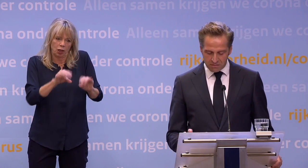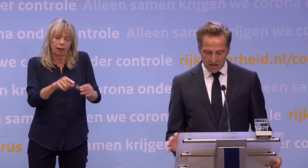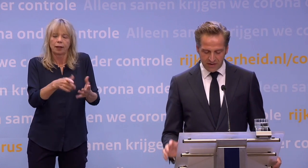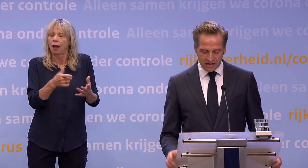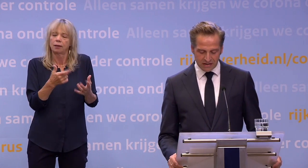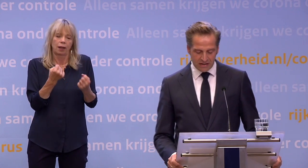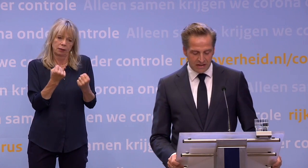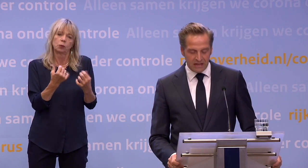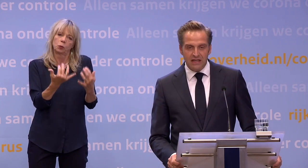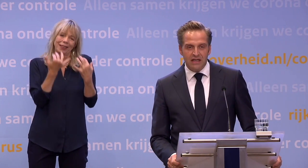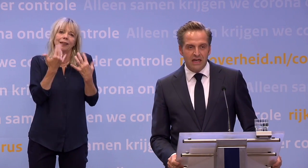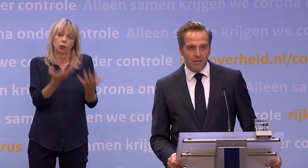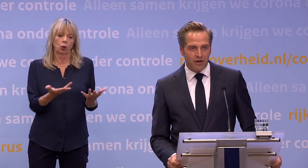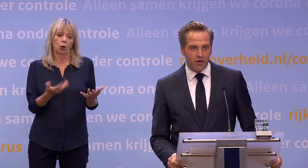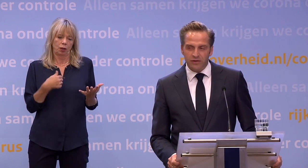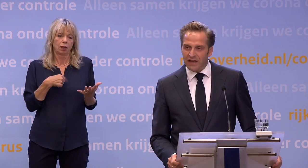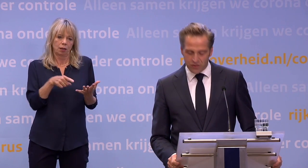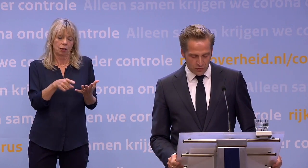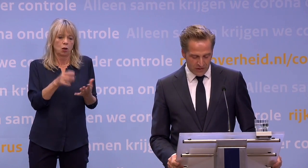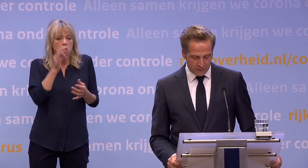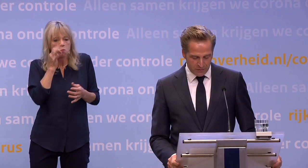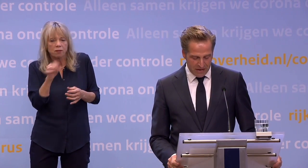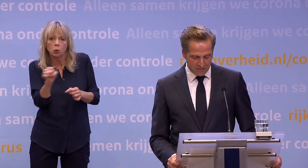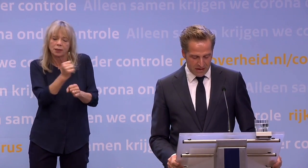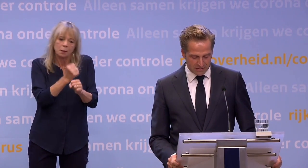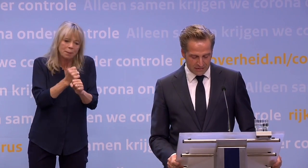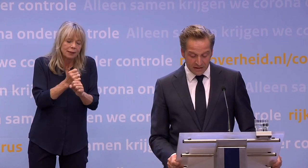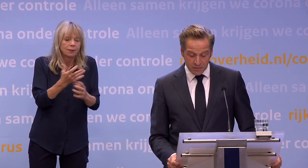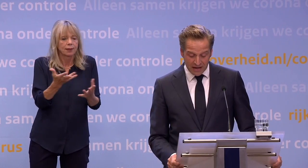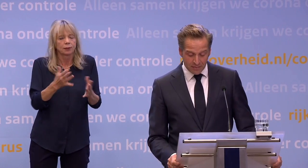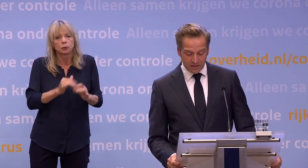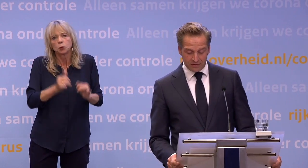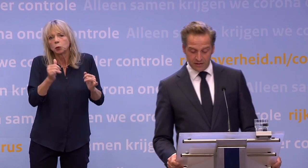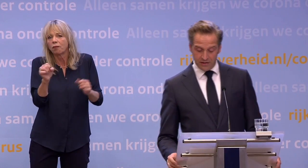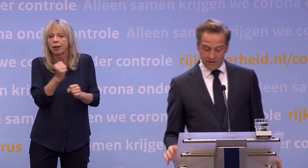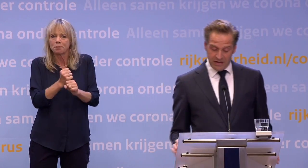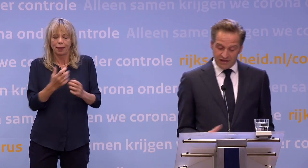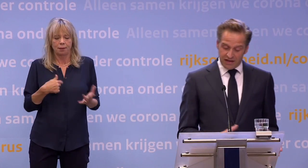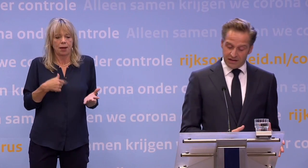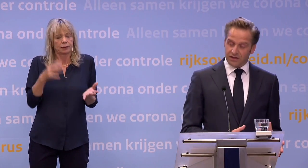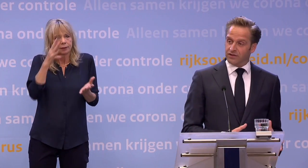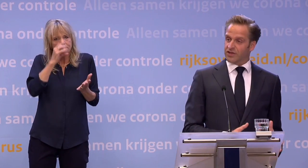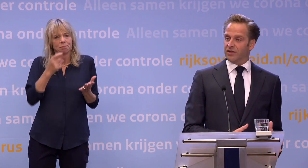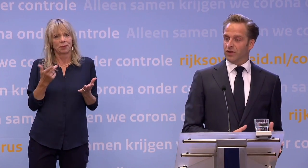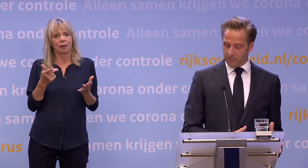Bewoners en medewerkers hebben de afgelopen tijd zo ontzettend veel meegemaakt. En het is begrijpelijk dat de instellingen de schrik nog in de